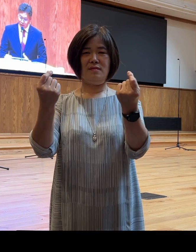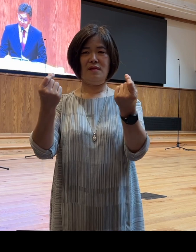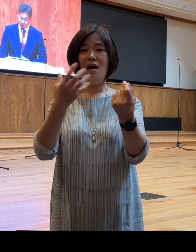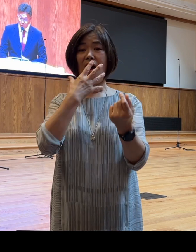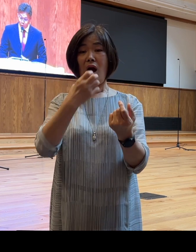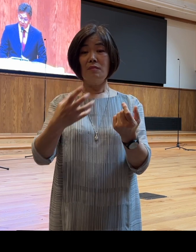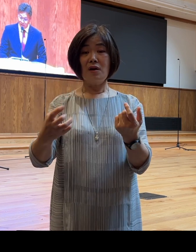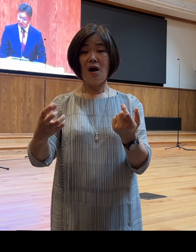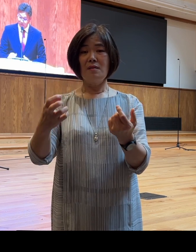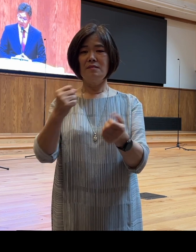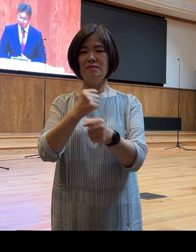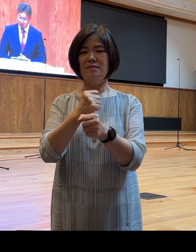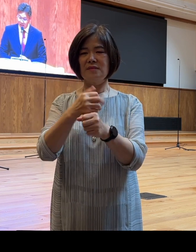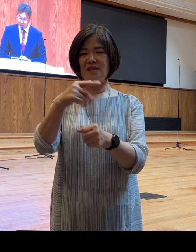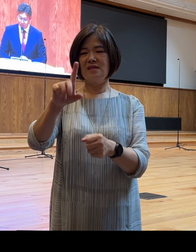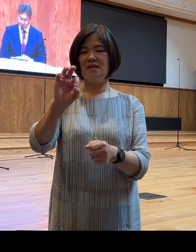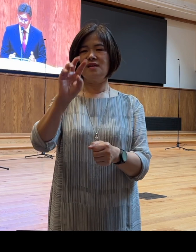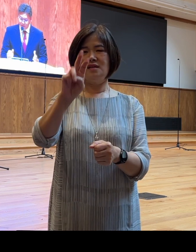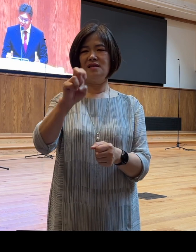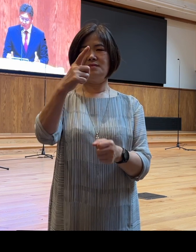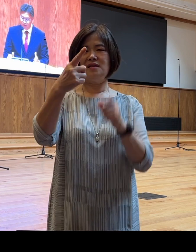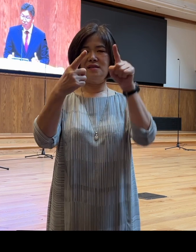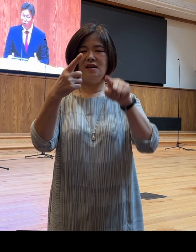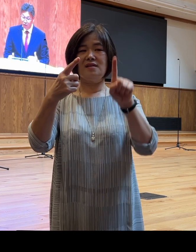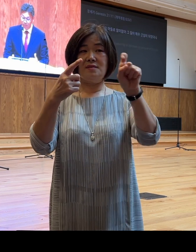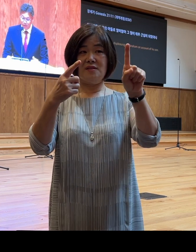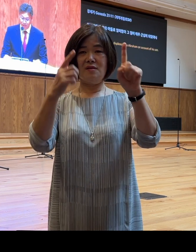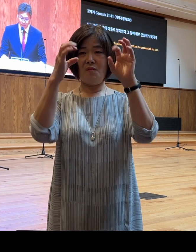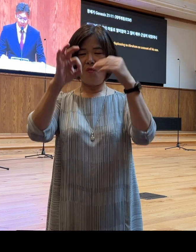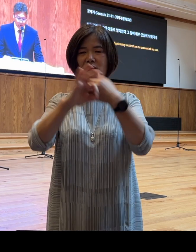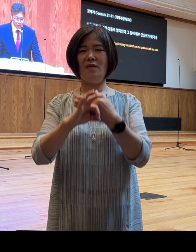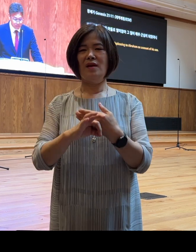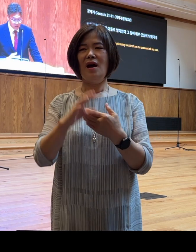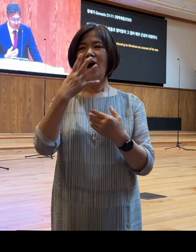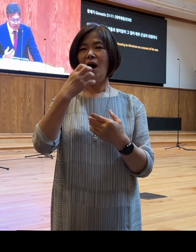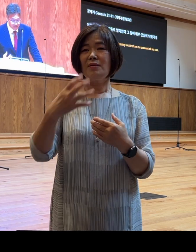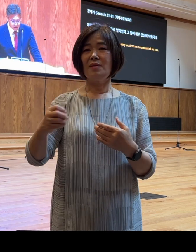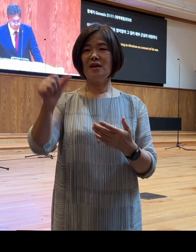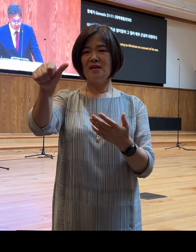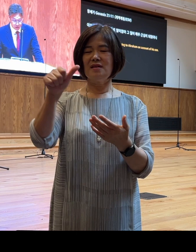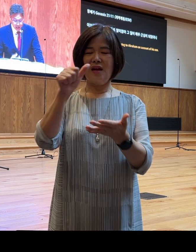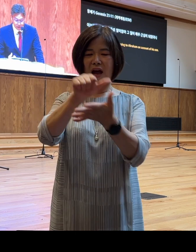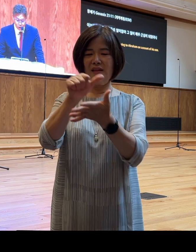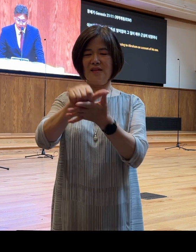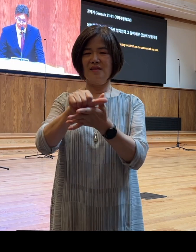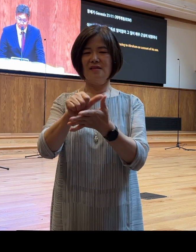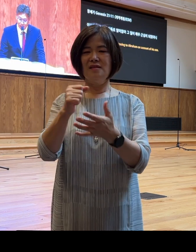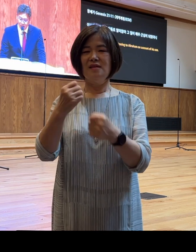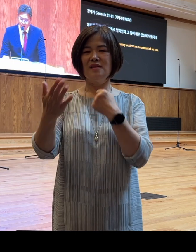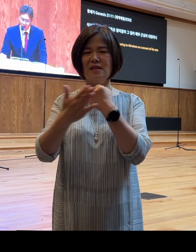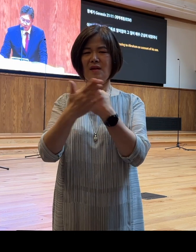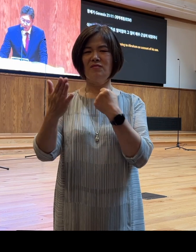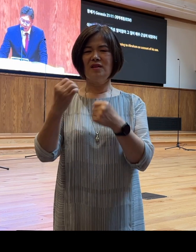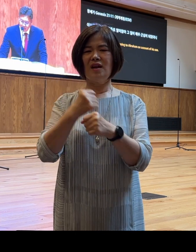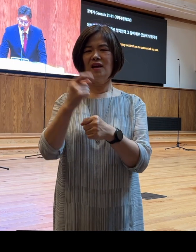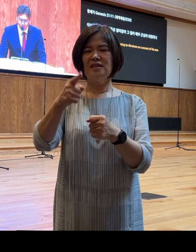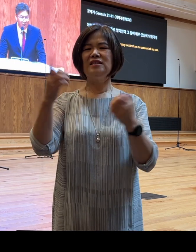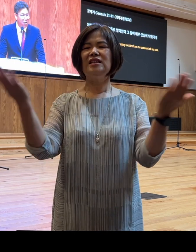마음도 동일합니다 창세기 21장 11절의 말씀을 보게 되면 아브라함이 그의 아들로 말미암아 그 일이 매우